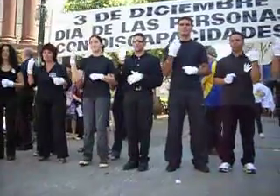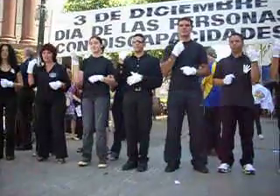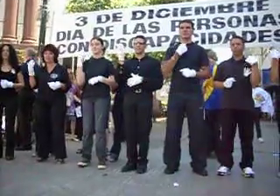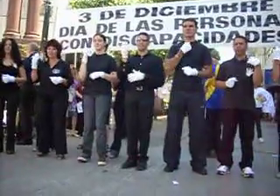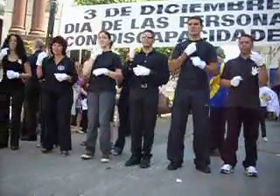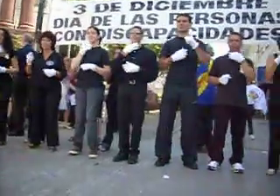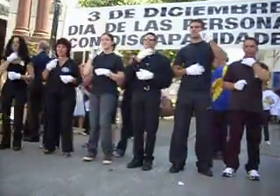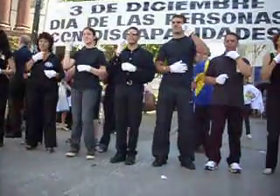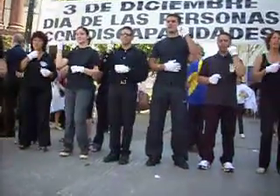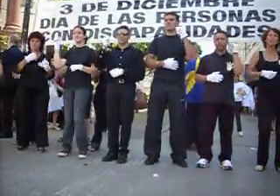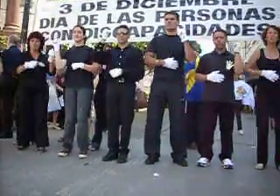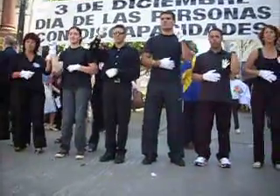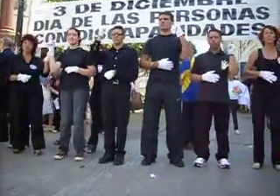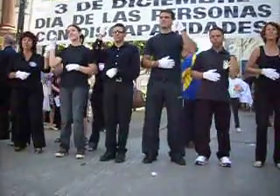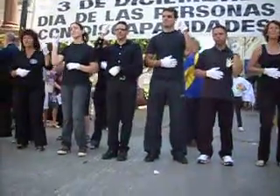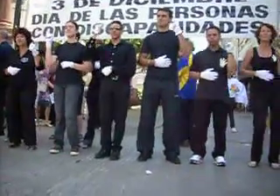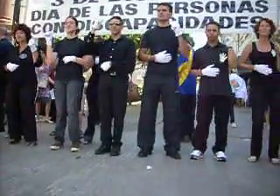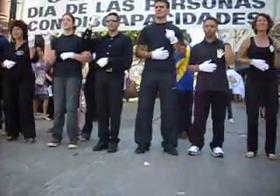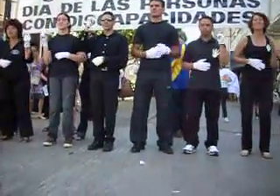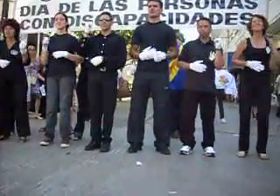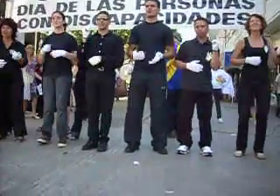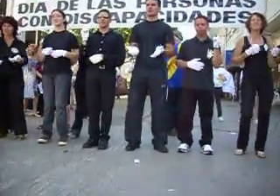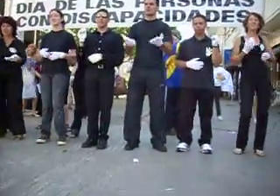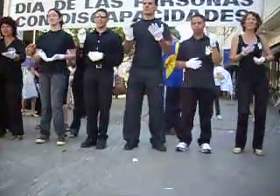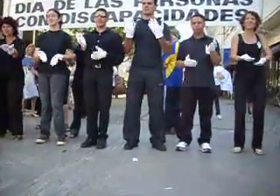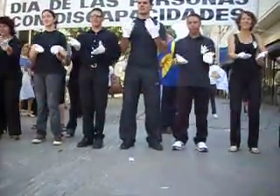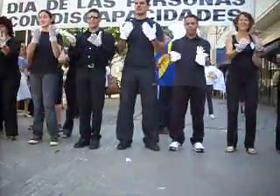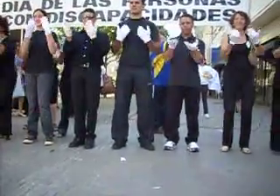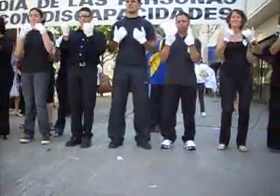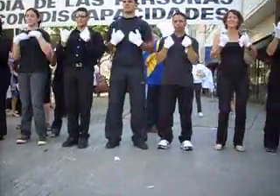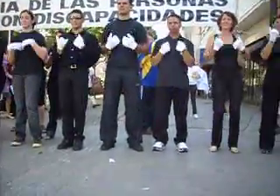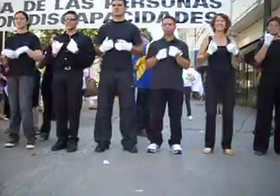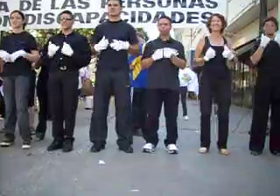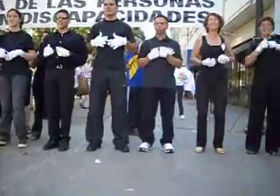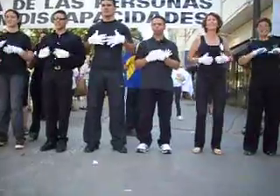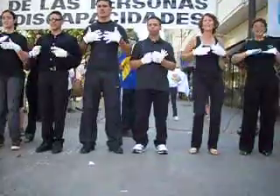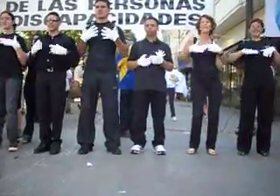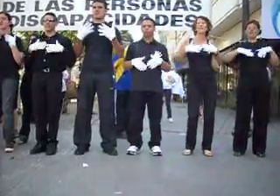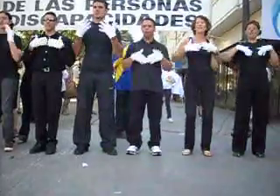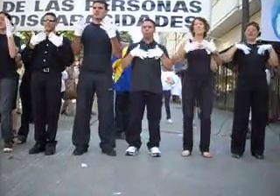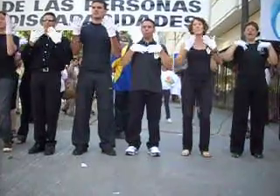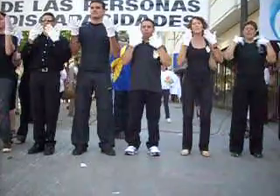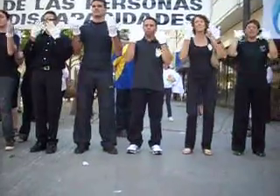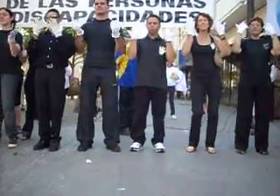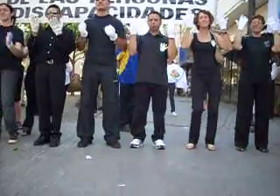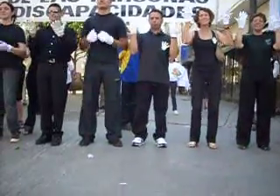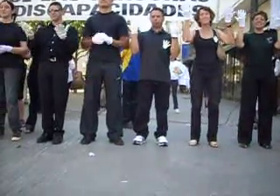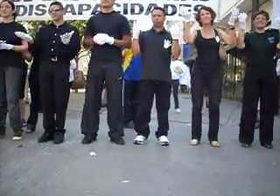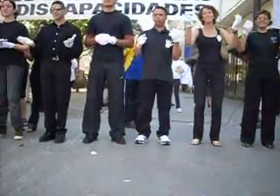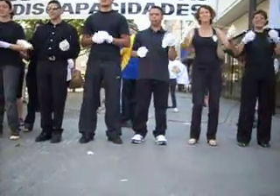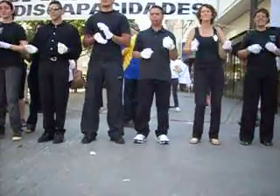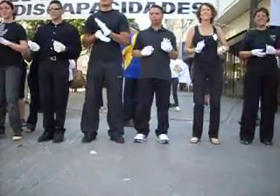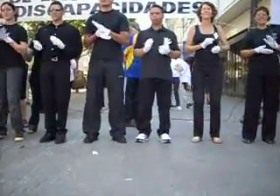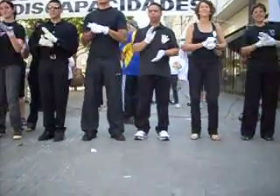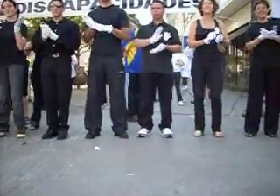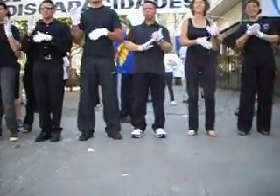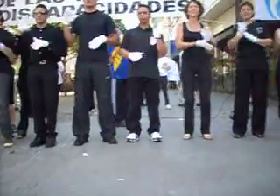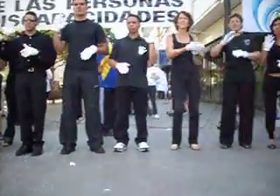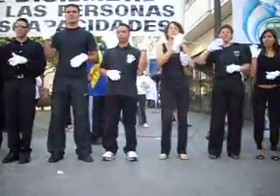puede, quiero un ritmo que venga del alma, que falle a toda